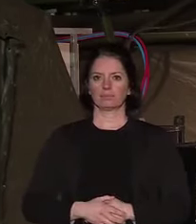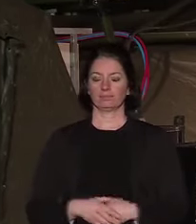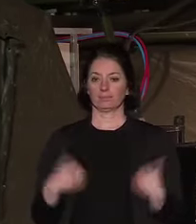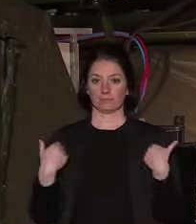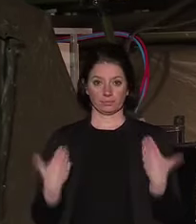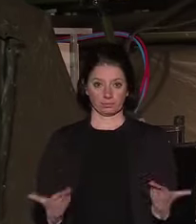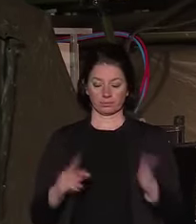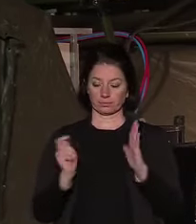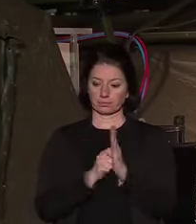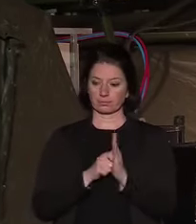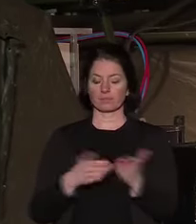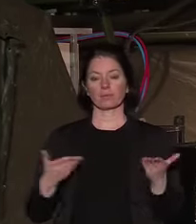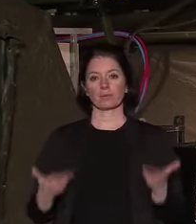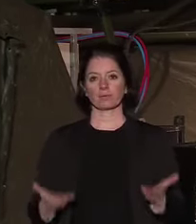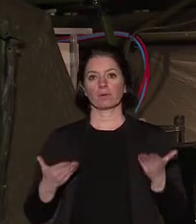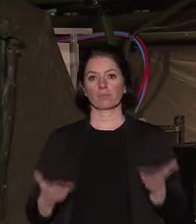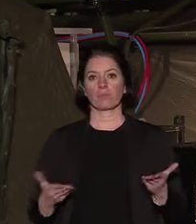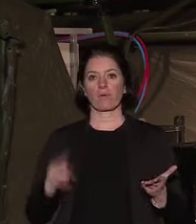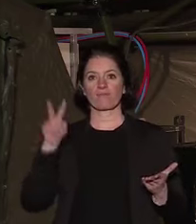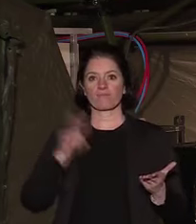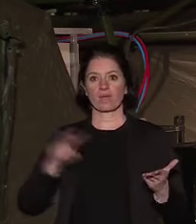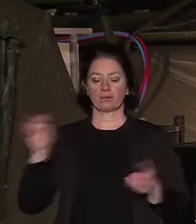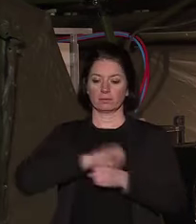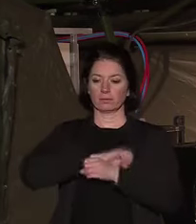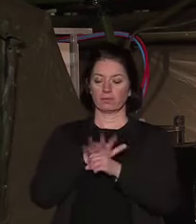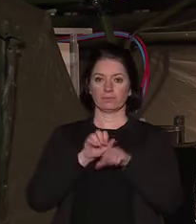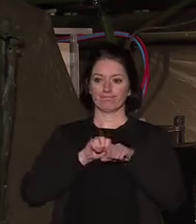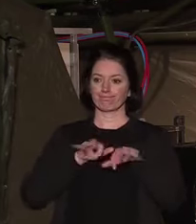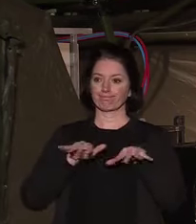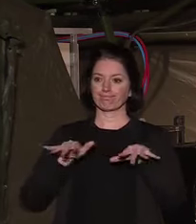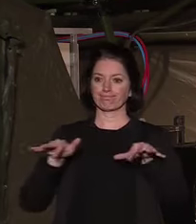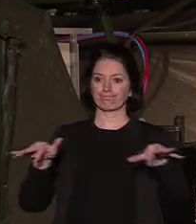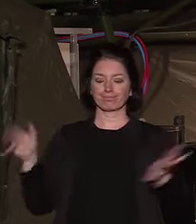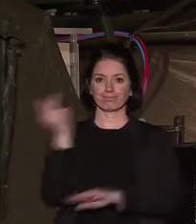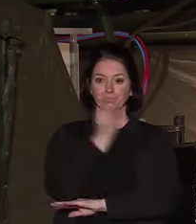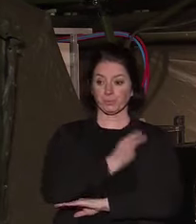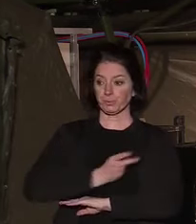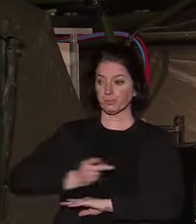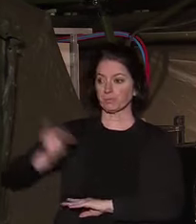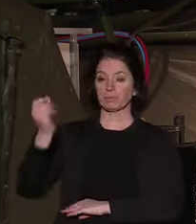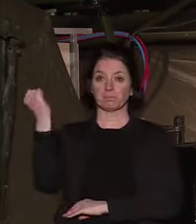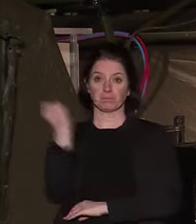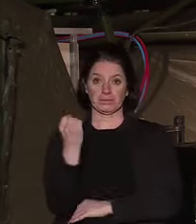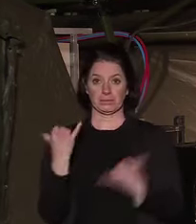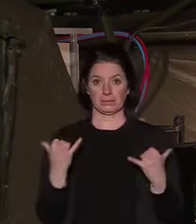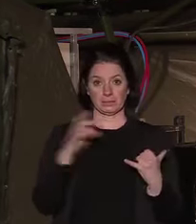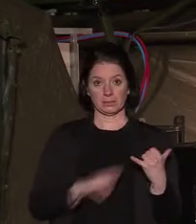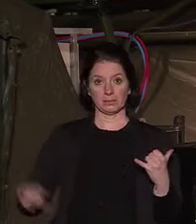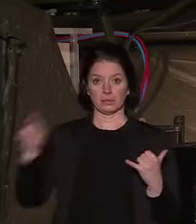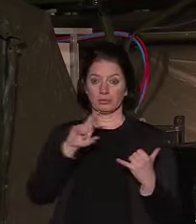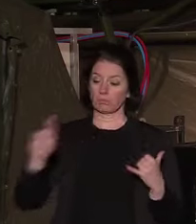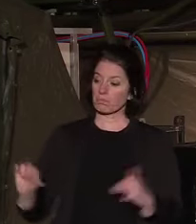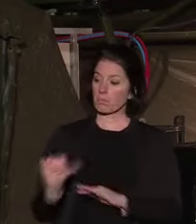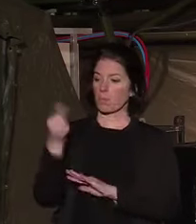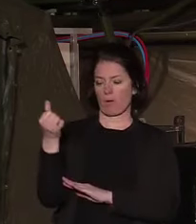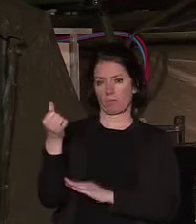ce jour la plus touchée par l'épidémie de Covid-19 et l'une des premières frappées en France, il